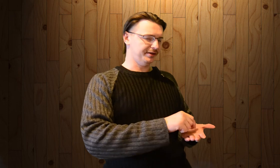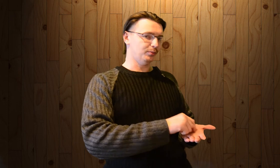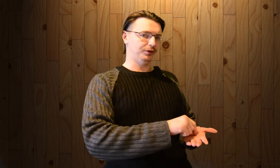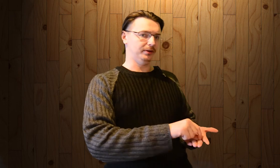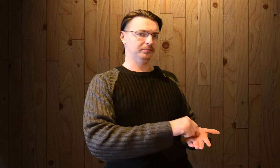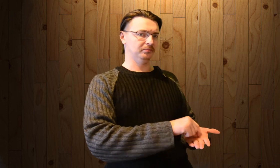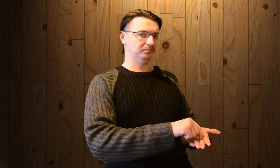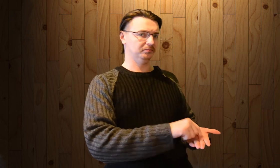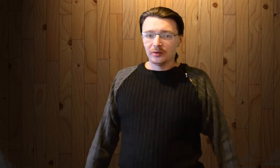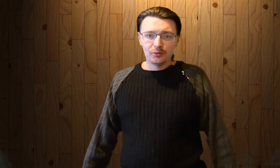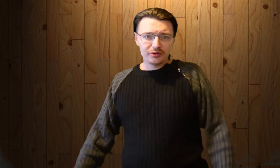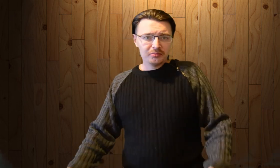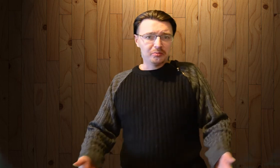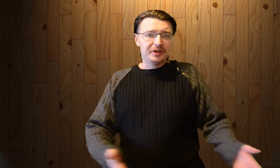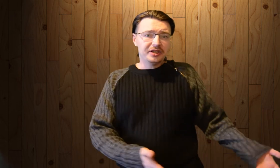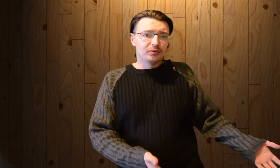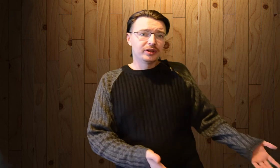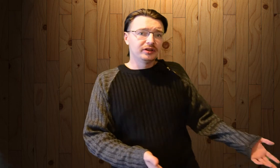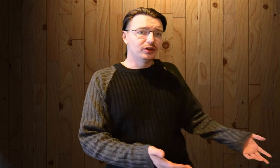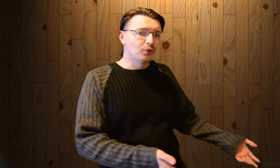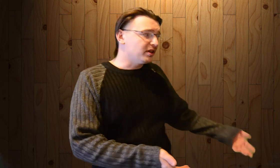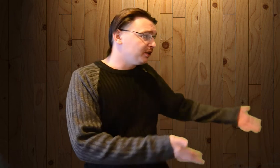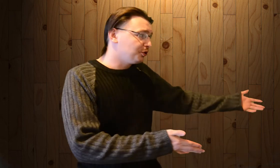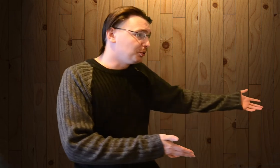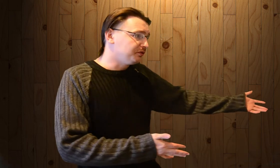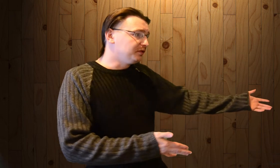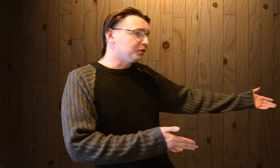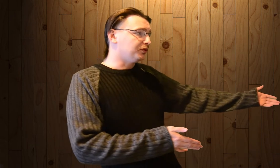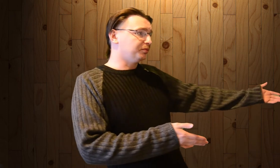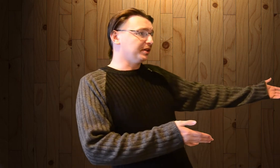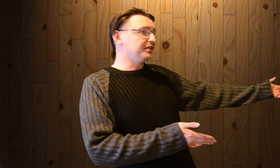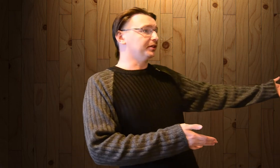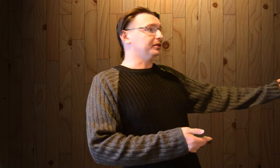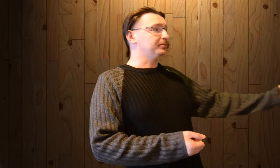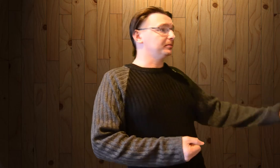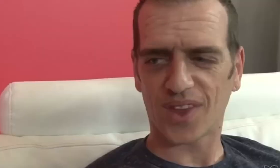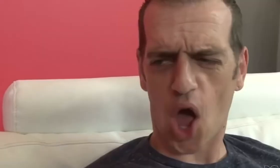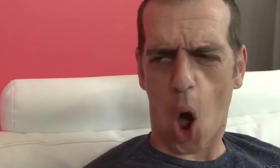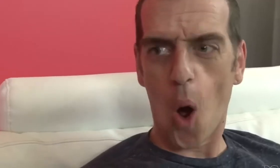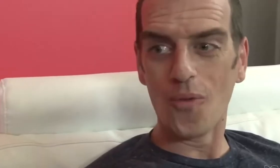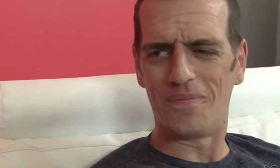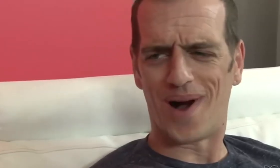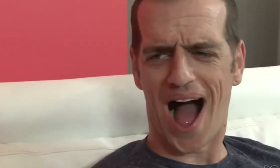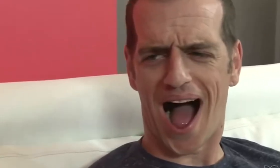за Путина. Может, мне свою кандидатуру на следующий год выдвинут в президенты? Оу май!